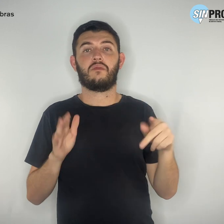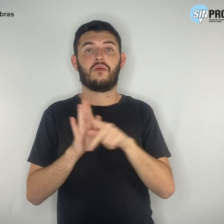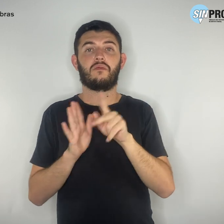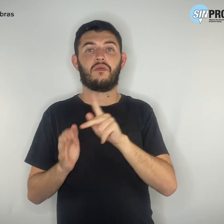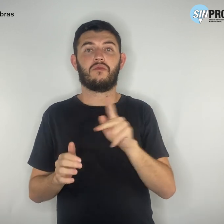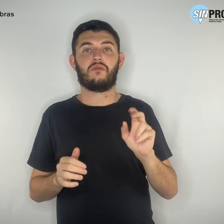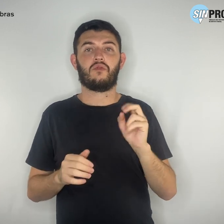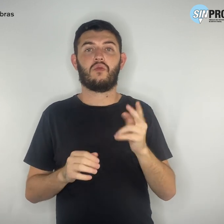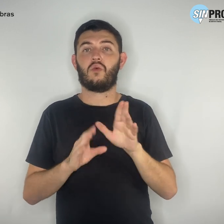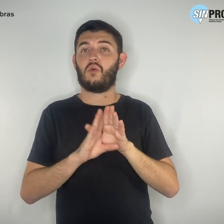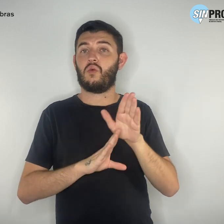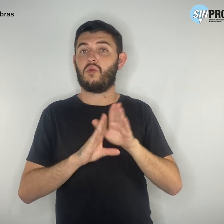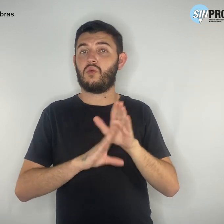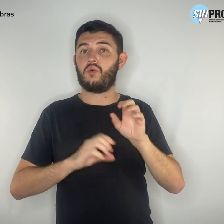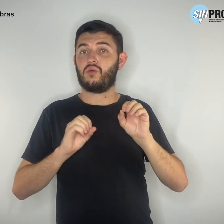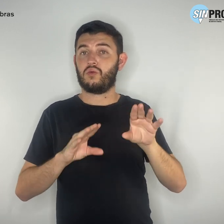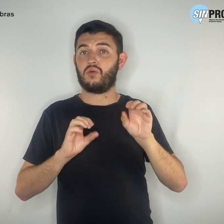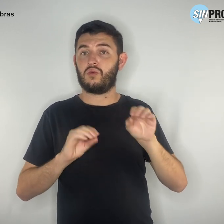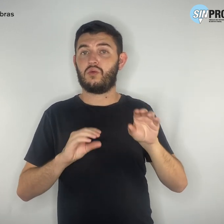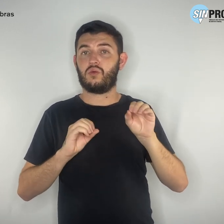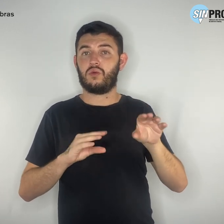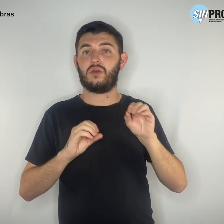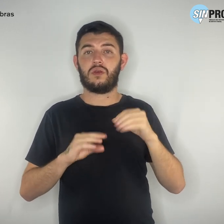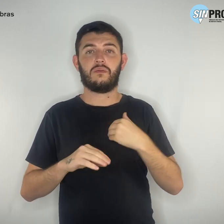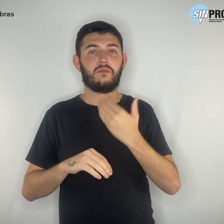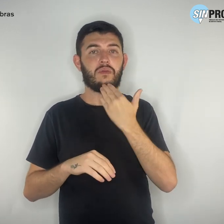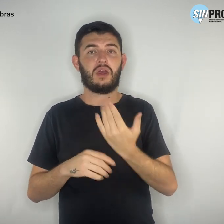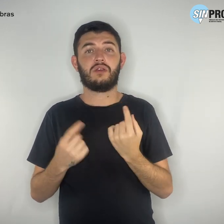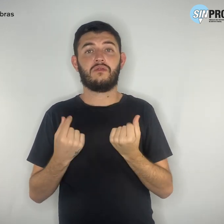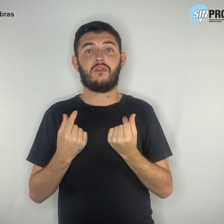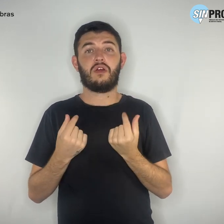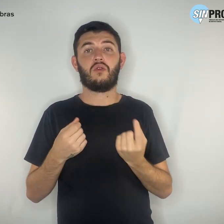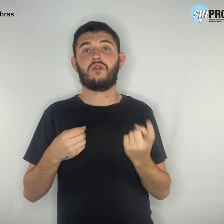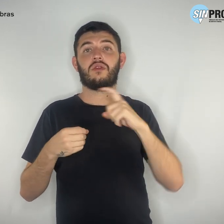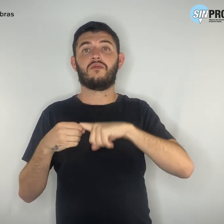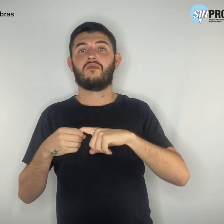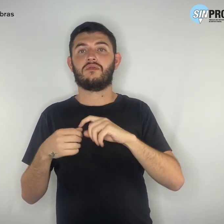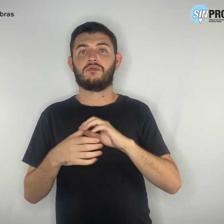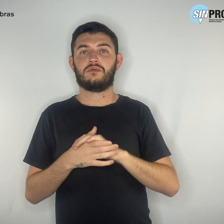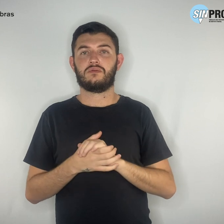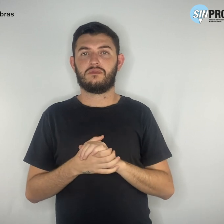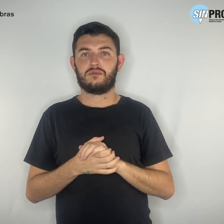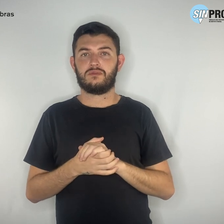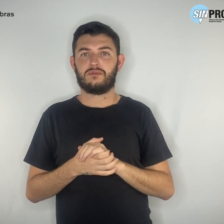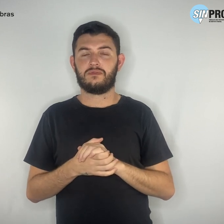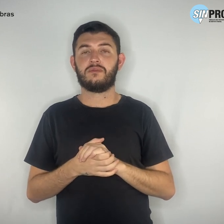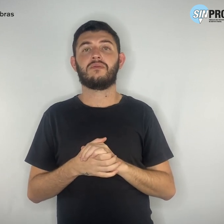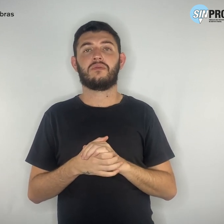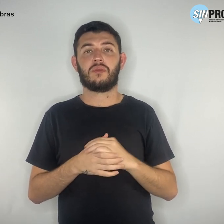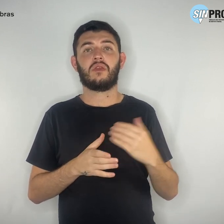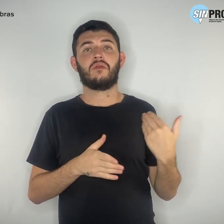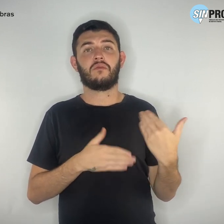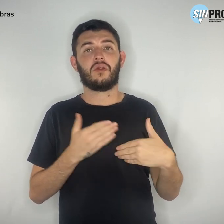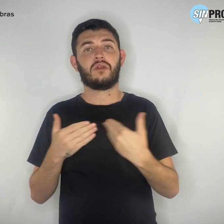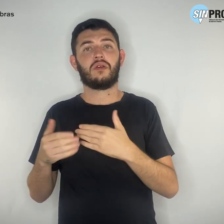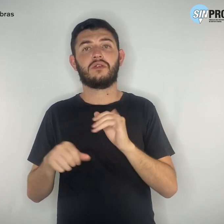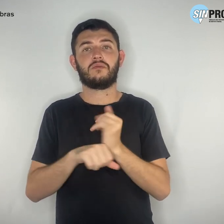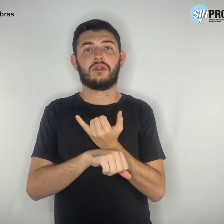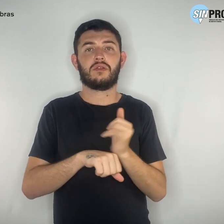solicitando a devolução do valor. Além deste procedimento, os estelionatários